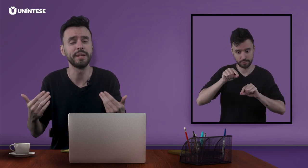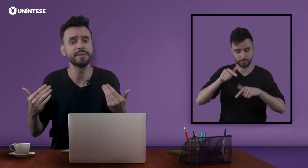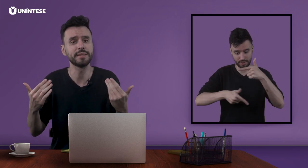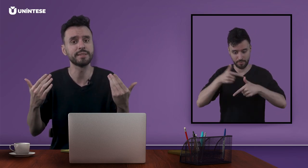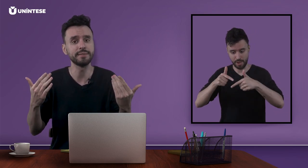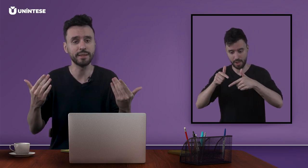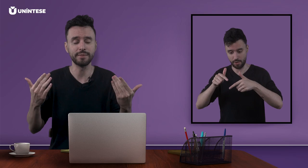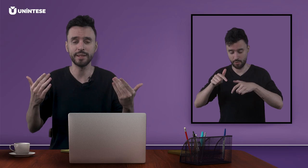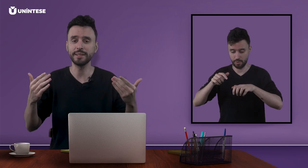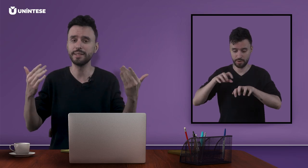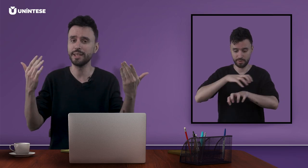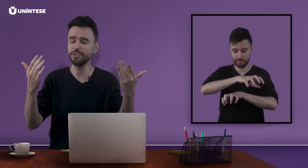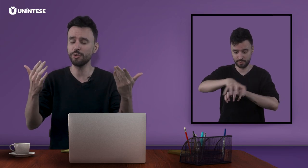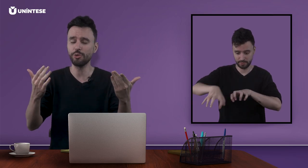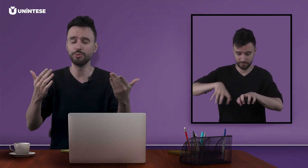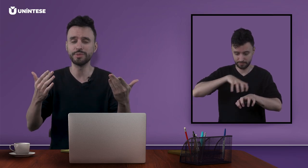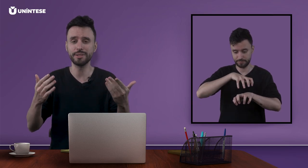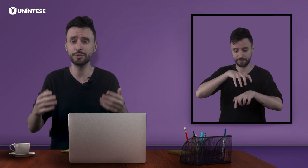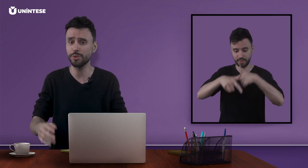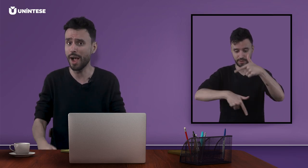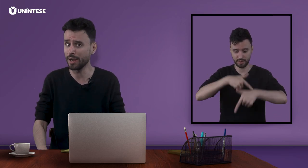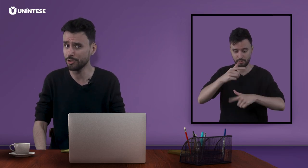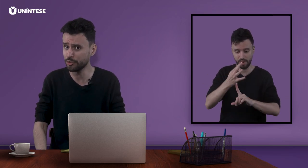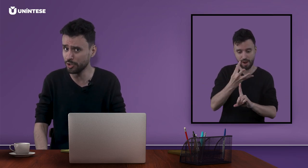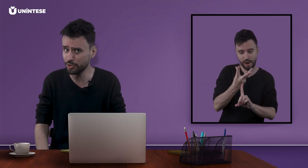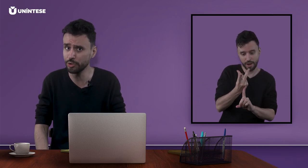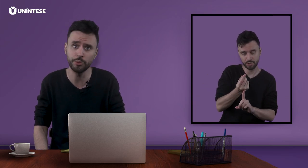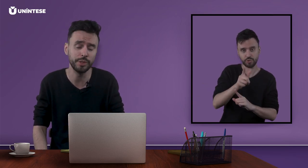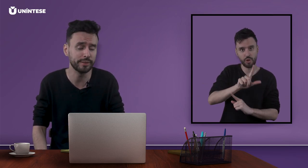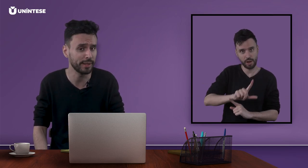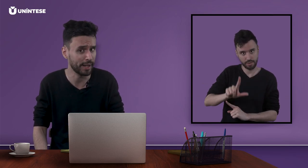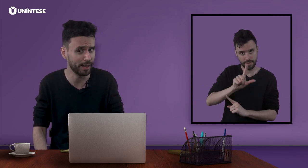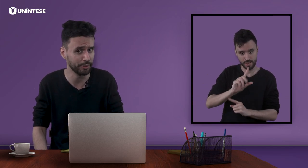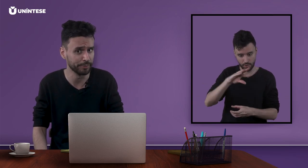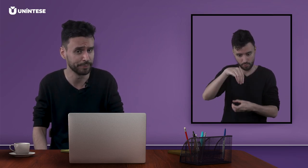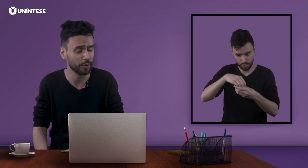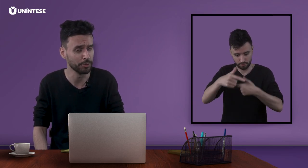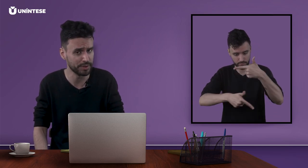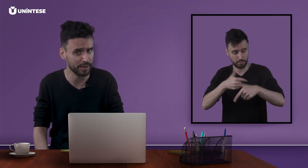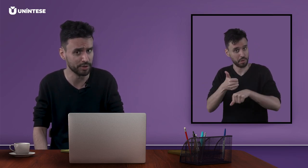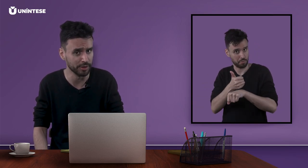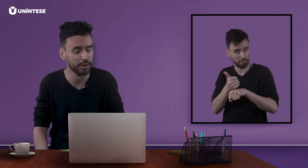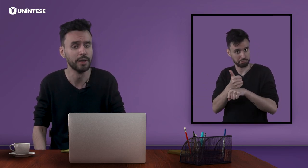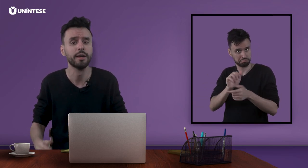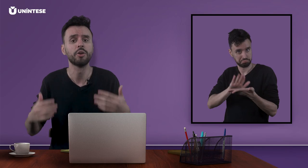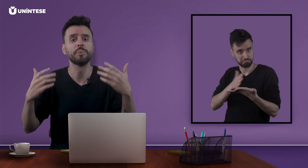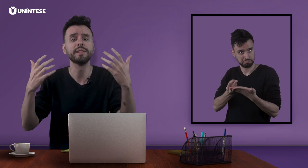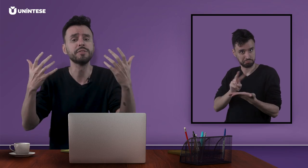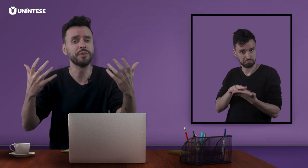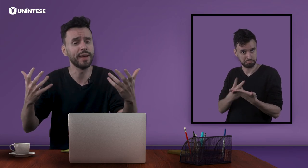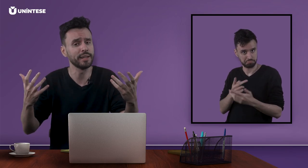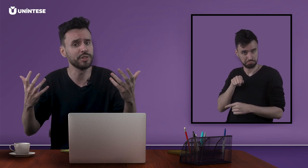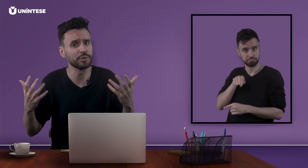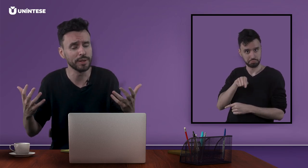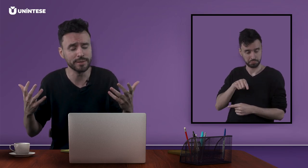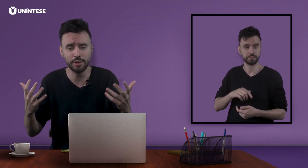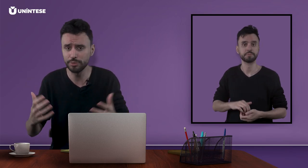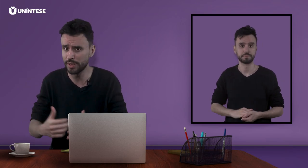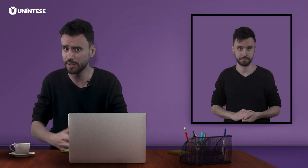precisa entender que este é um contexto artístico-literário, ou seja, uma esfera de atuação desse